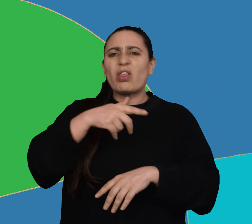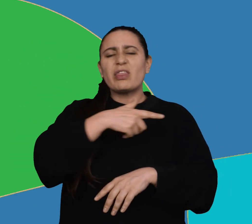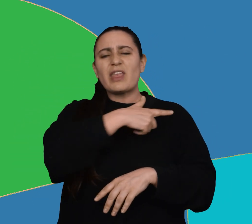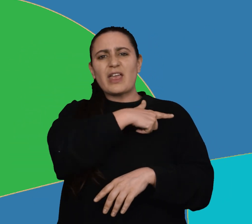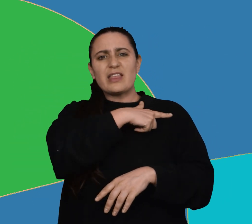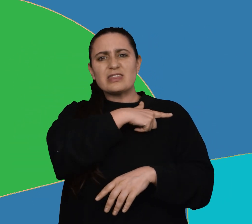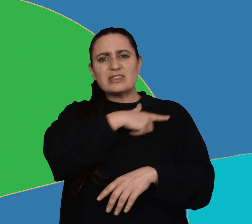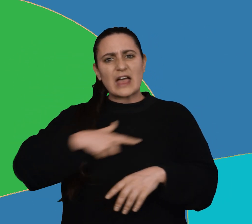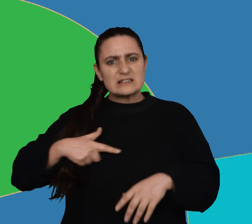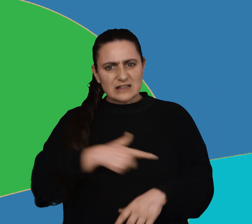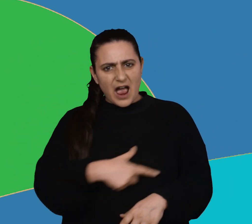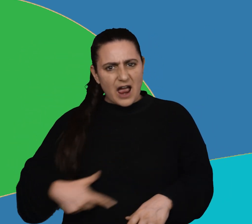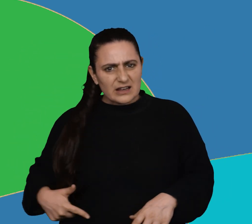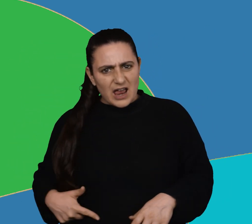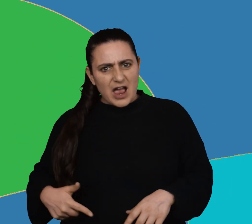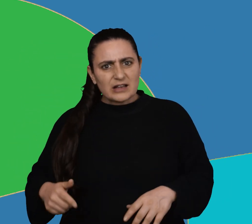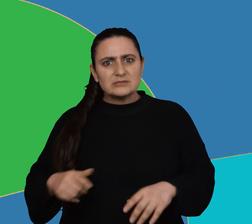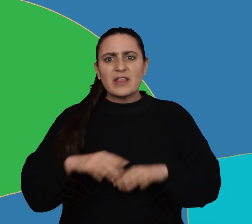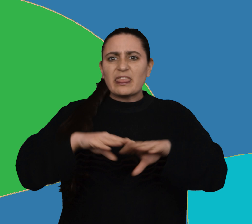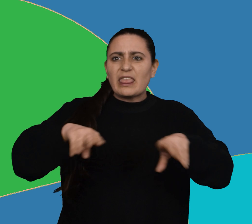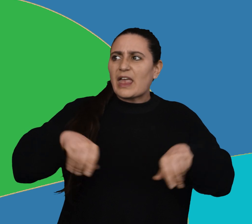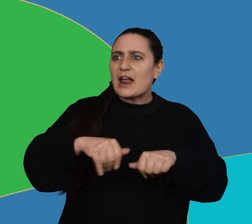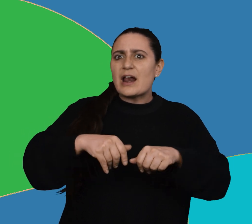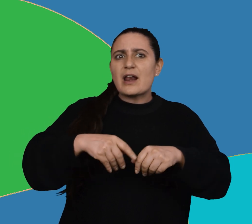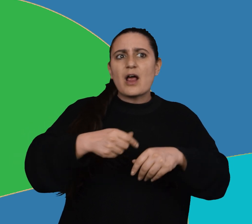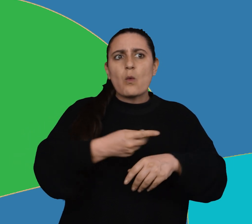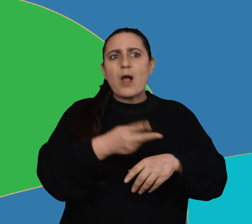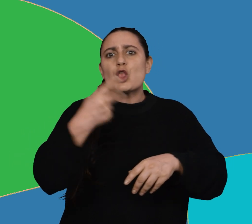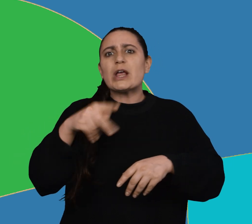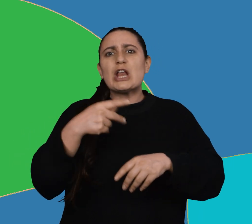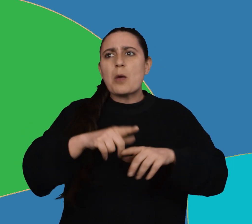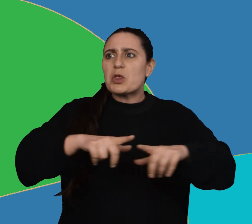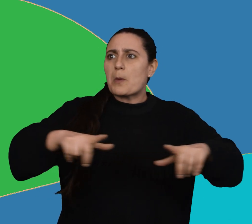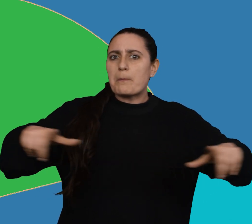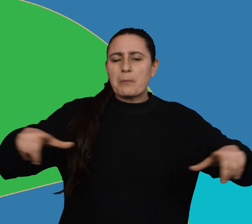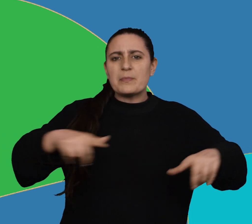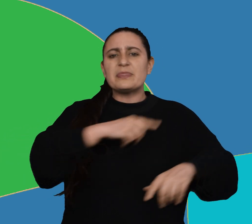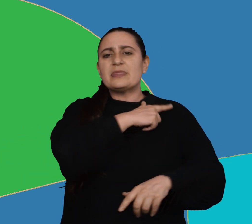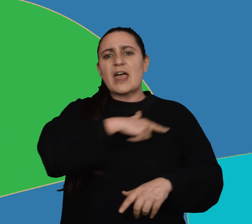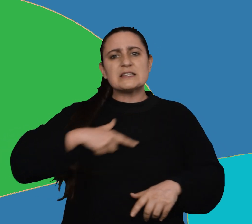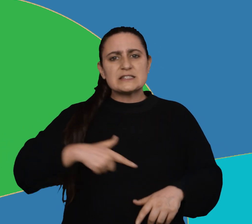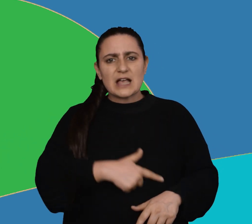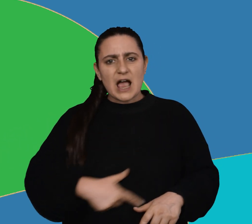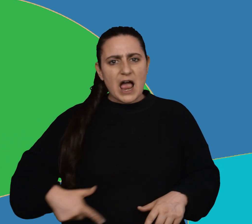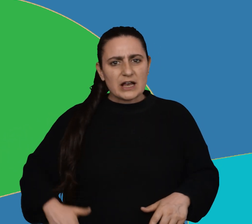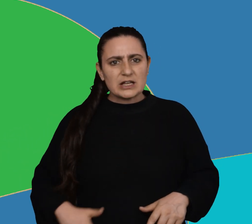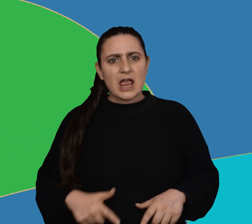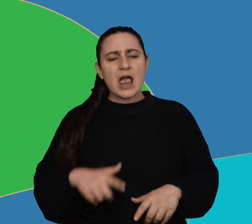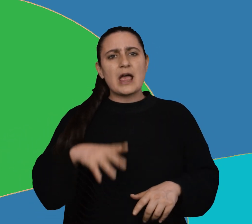superficie tiene este país? ¿Hay relación entre el tamaño del territorio y la cantidad de idiomas que se